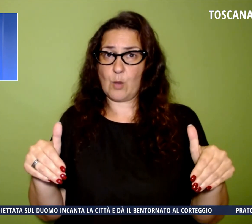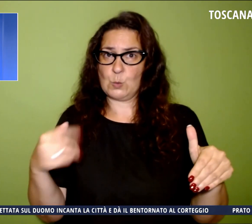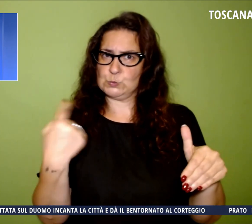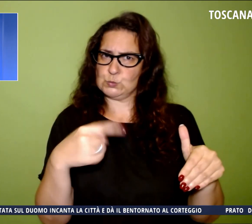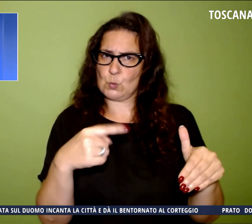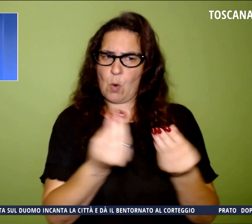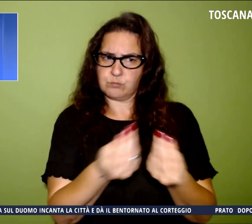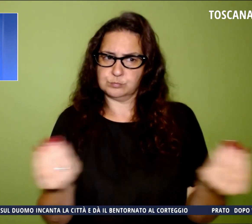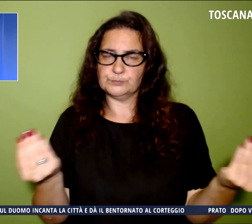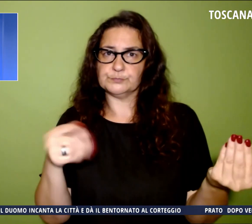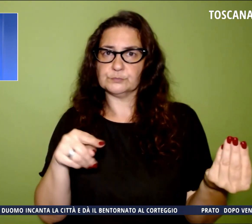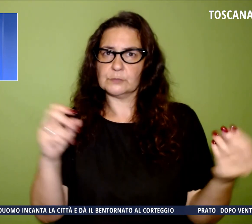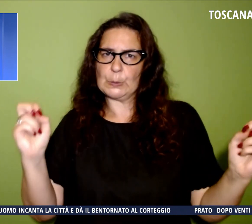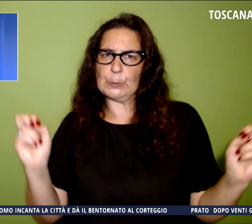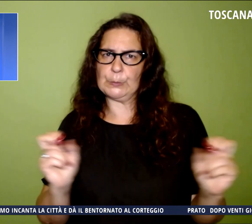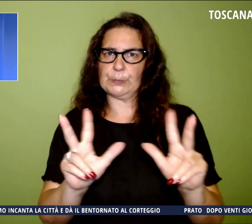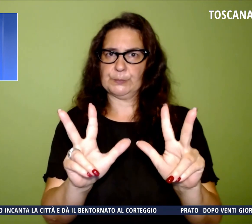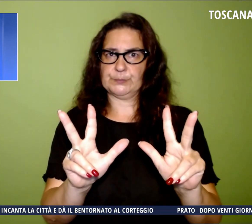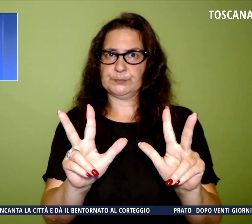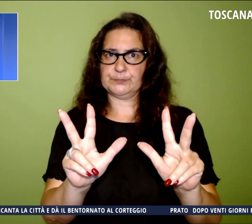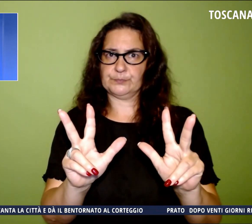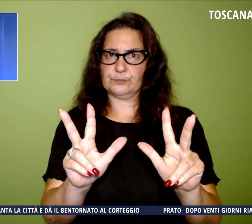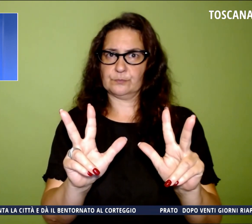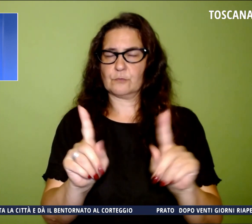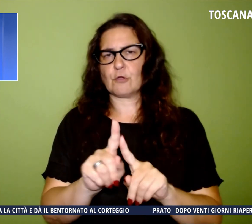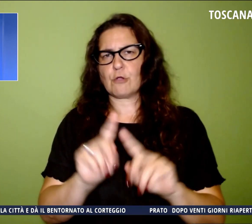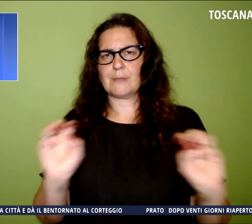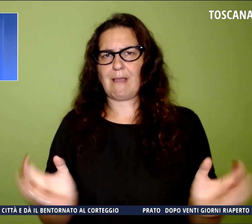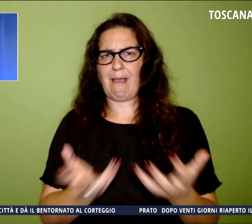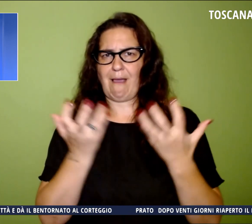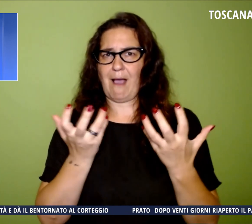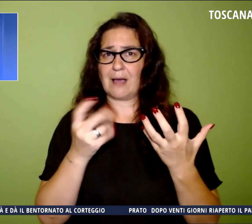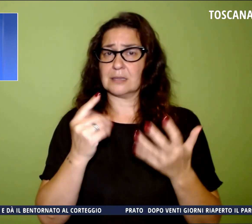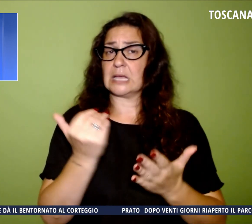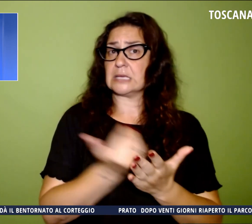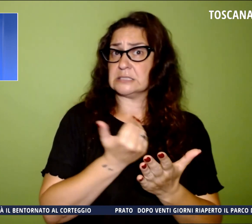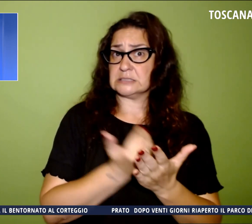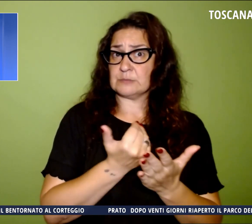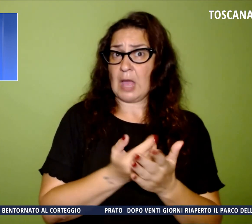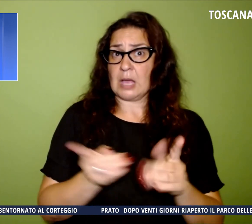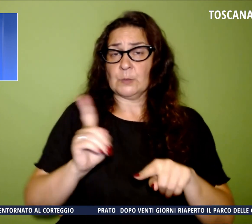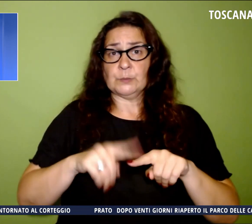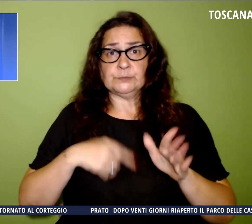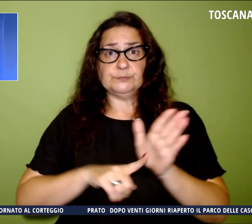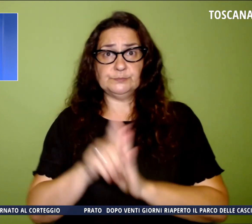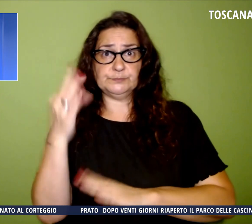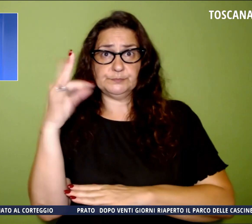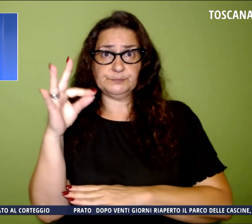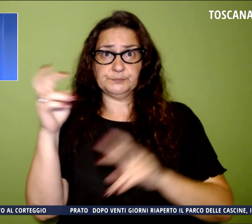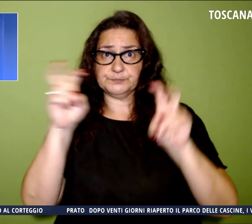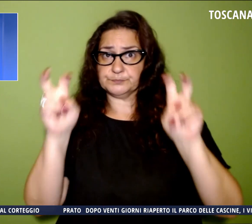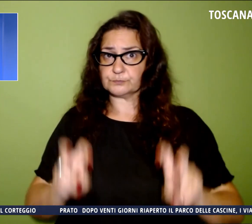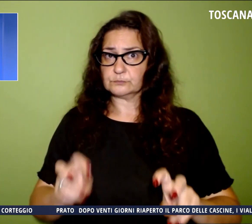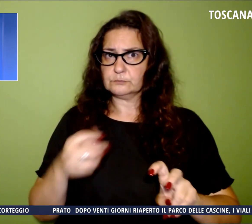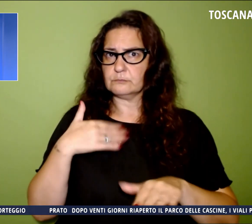illuminazione artistica mirata al risparmio e all'efficienza energetica attraverso l'utilizzo di tecnologie